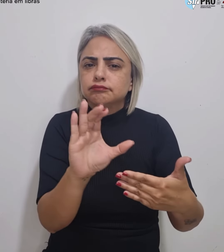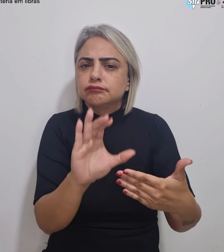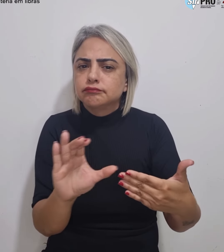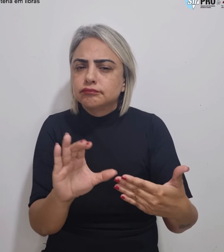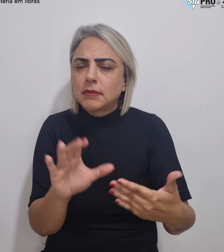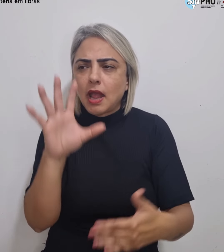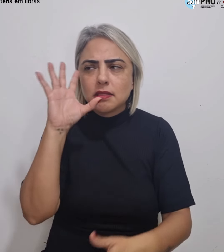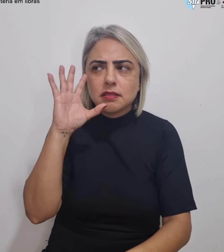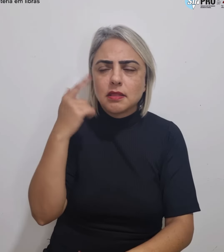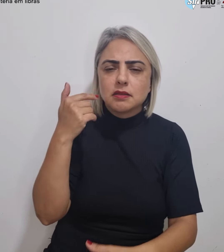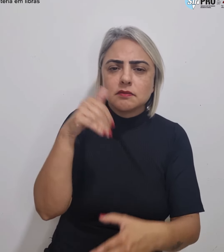decidir o voto.